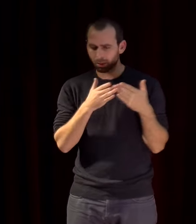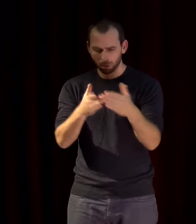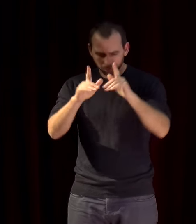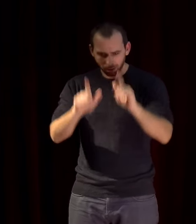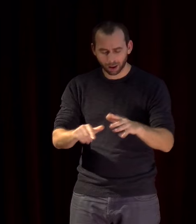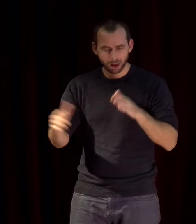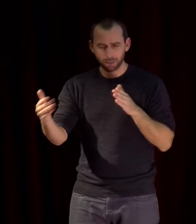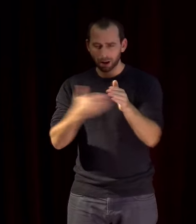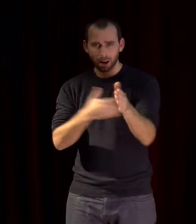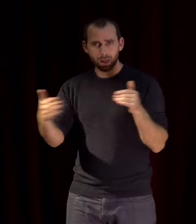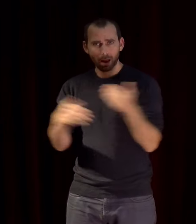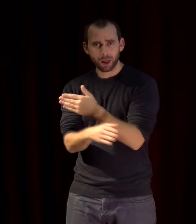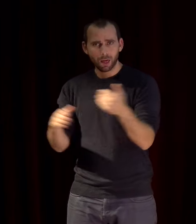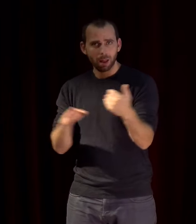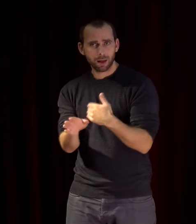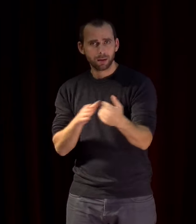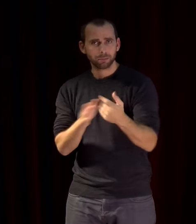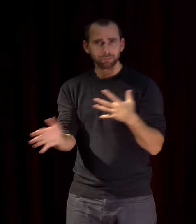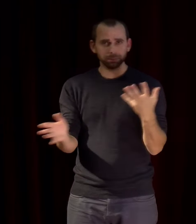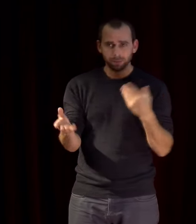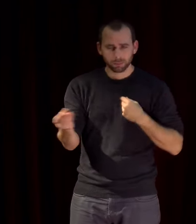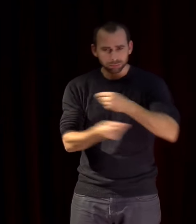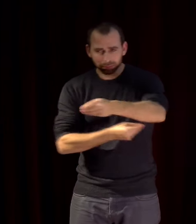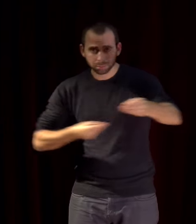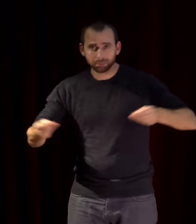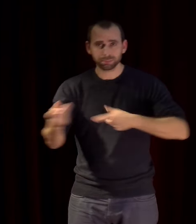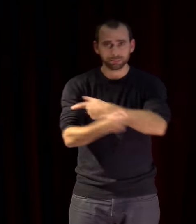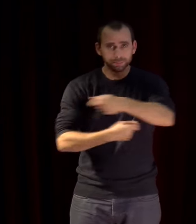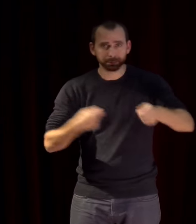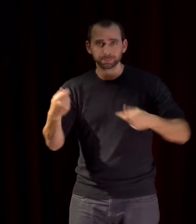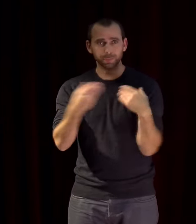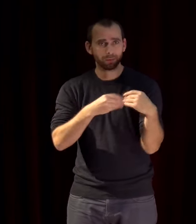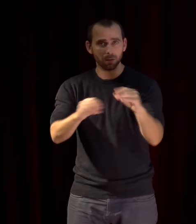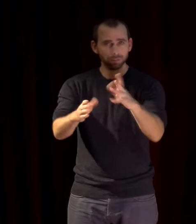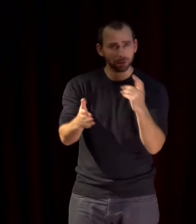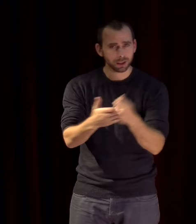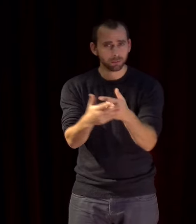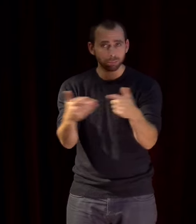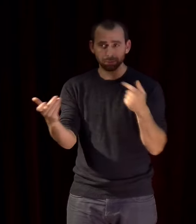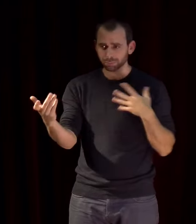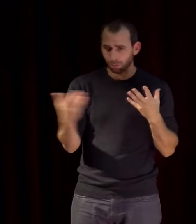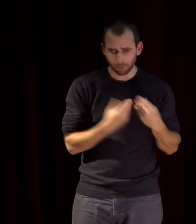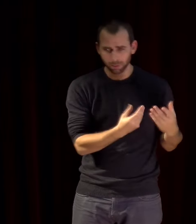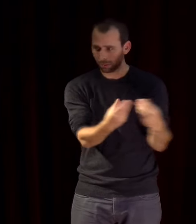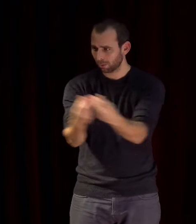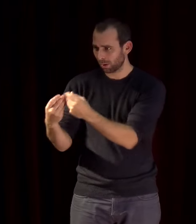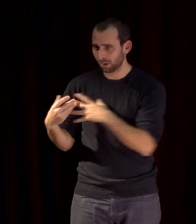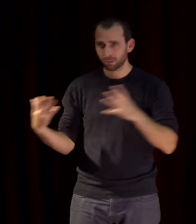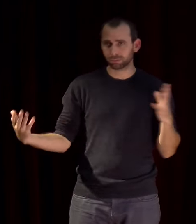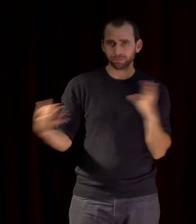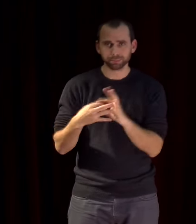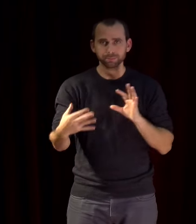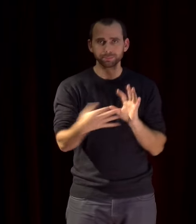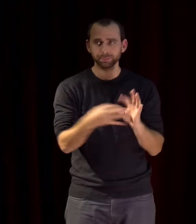richesses qui met les peuples en rapport les uns avec les autres nous tous européens sans